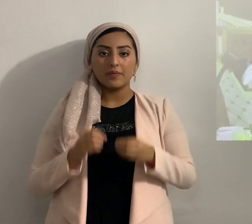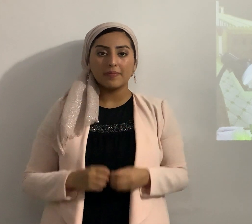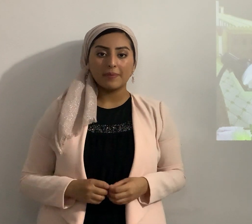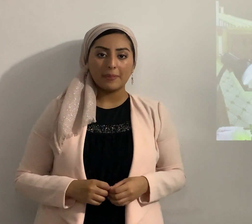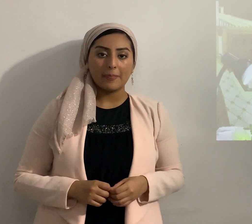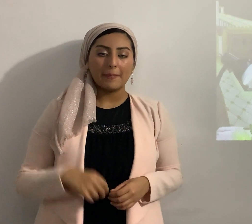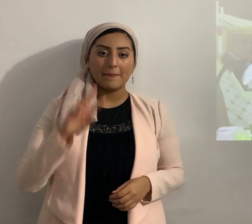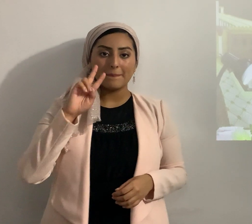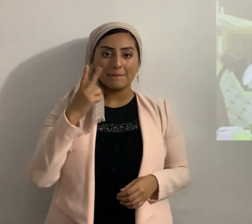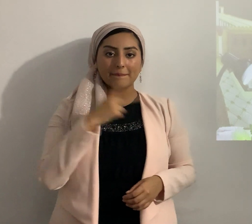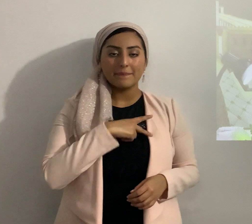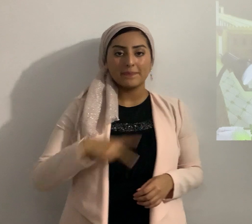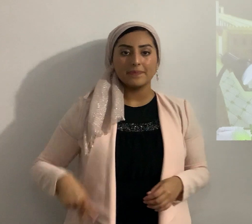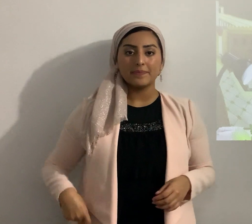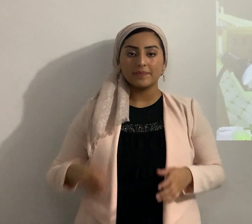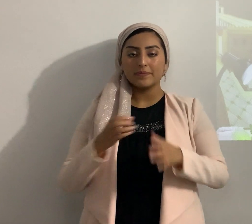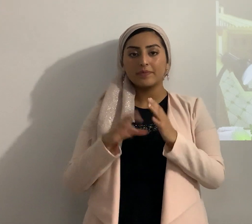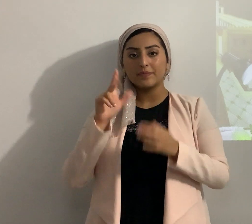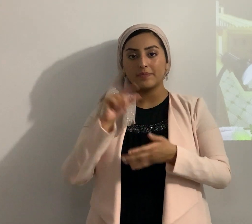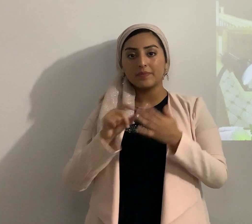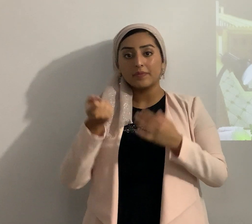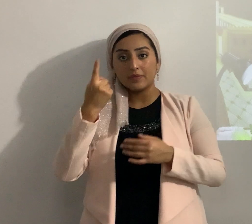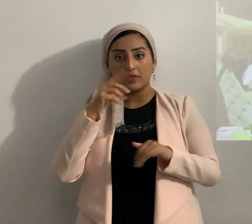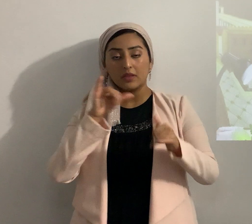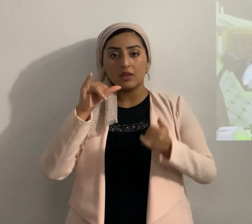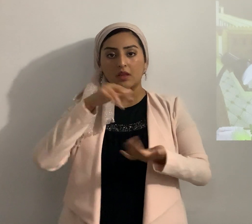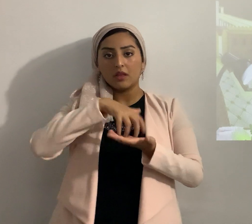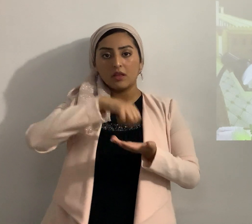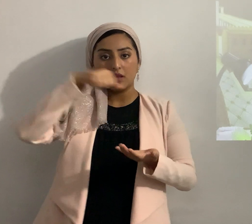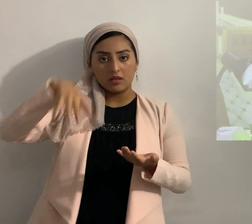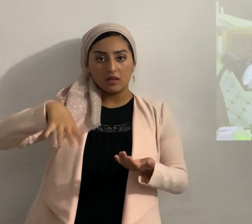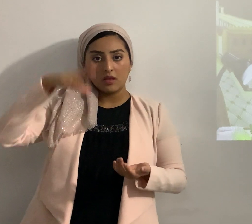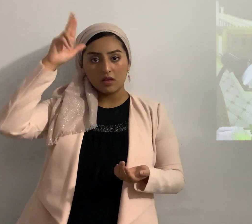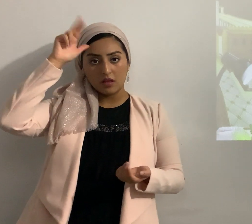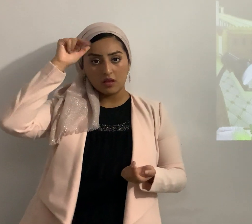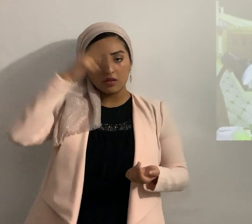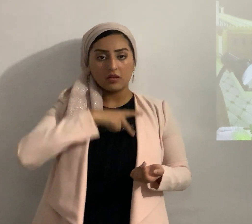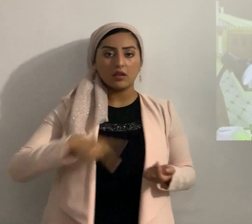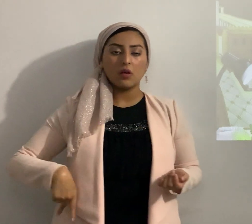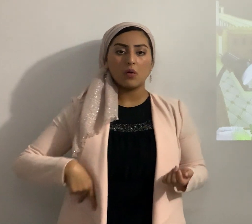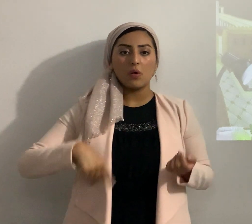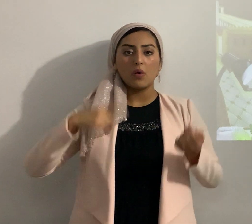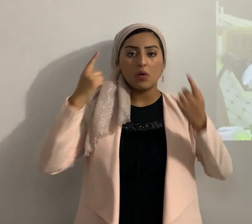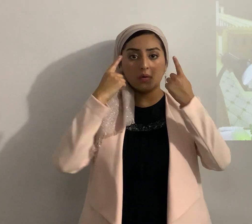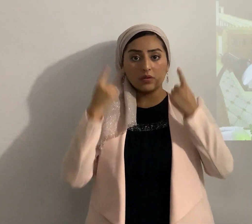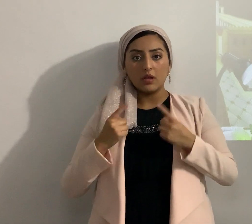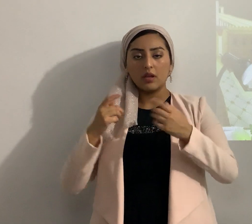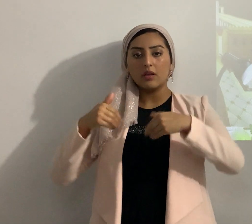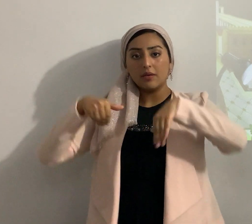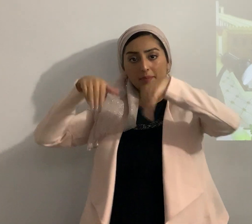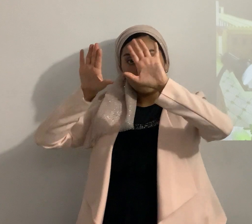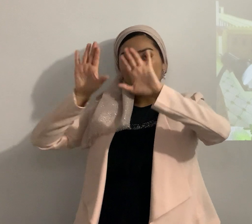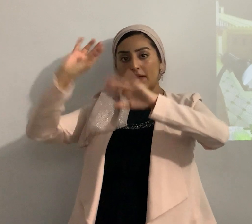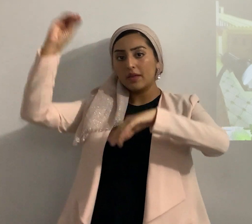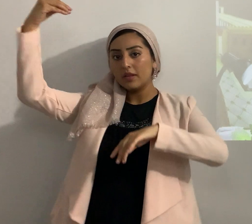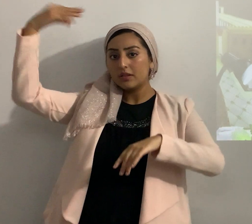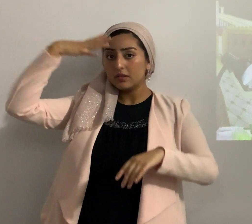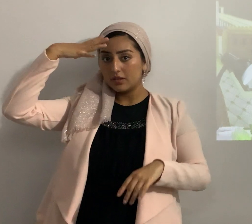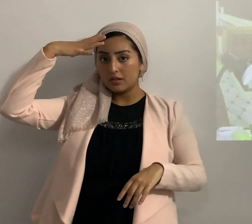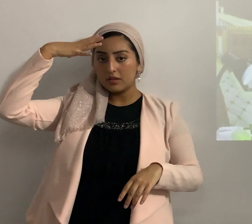Reyes 23.11 quitó también los caballos que los reyes de Judá habían dedicado al sol en pocas palabras al diablo